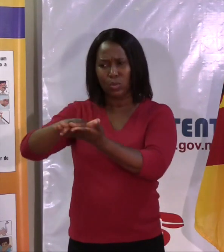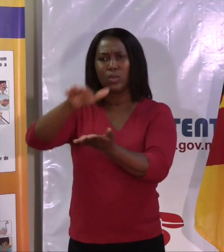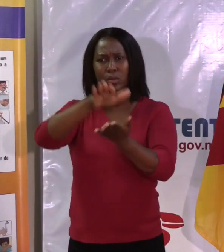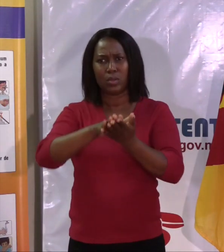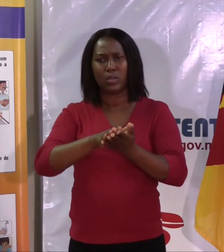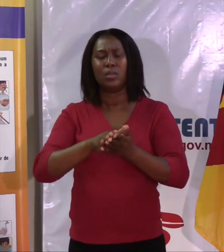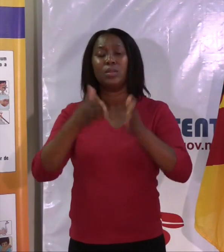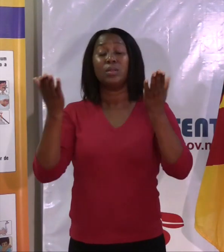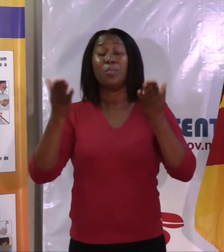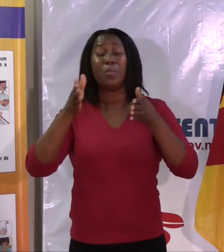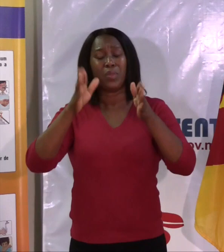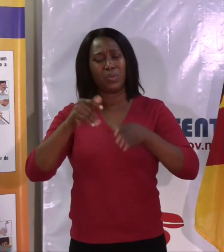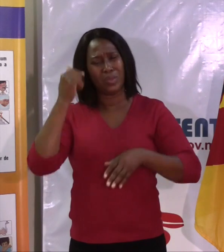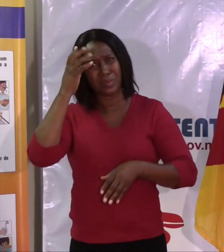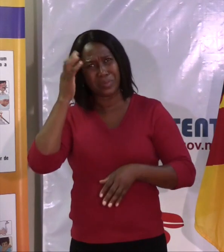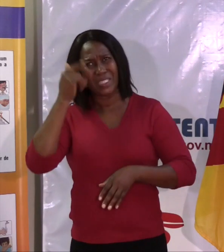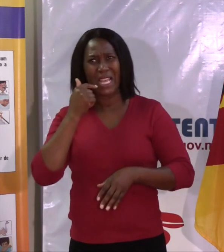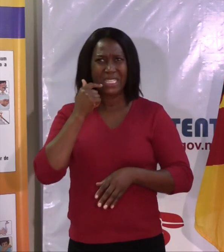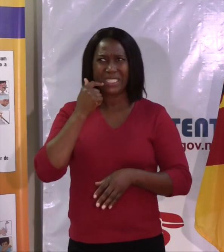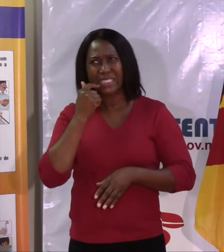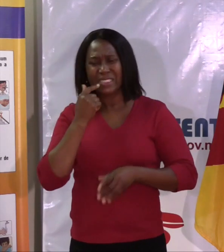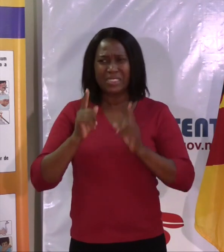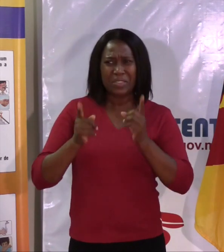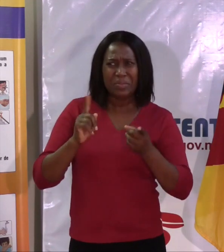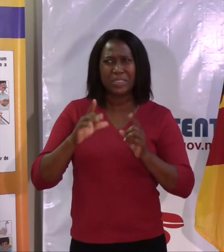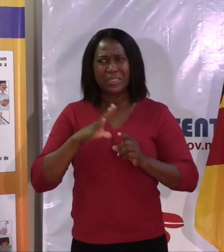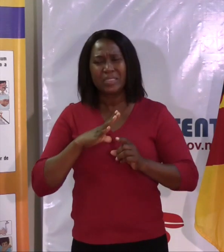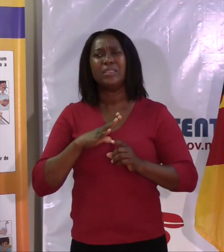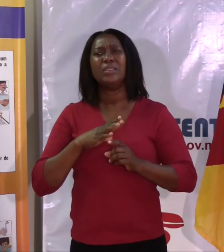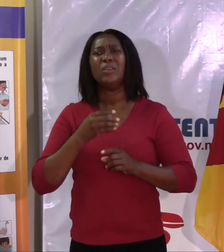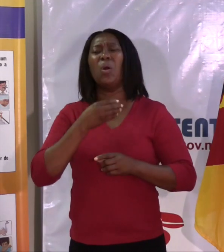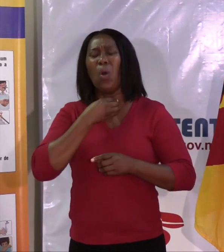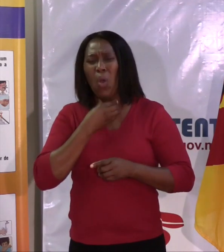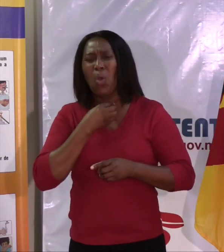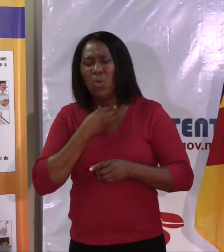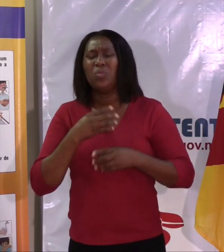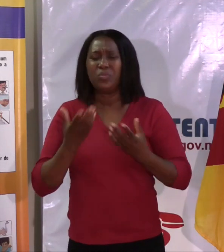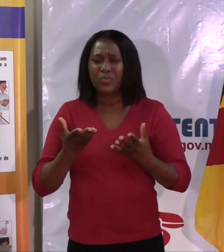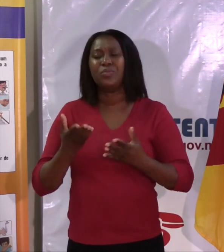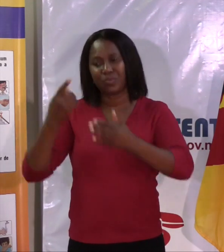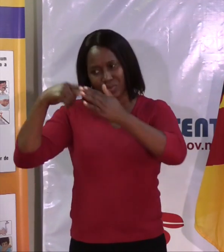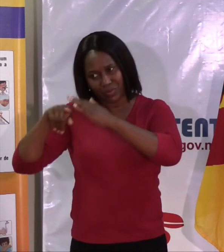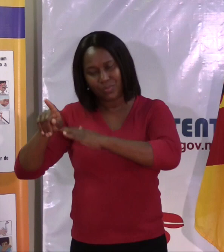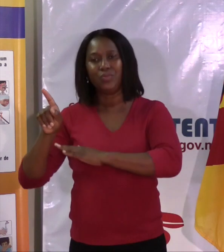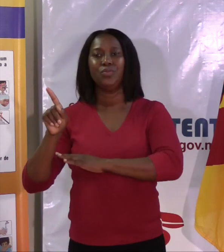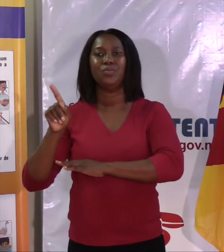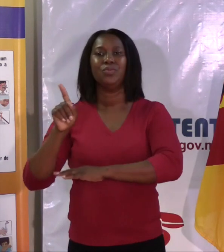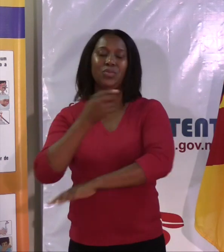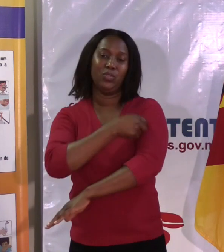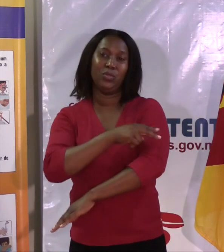sintomas sugestivos de uma infecção com coronavírus, que é uma simples gripe. Mas atendendo, considerando que muito, que não se pode andar muito